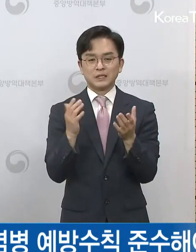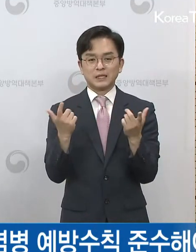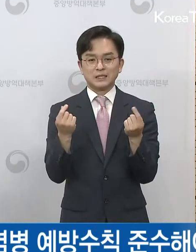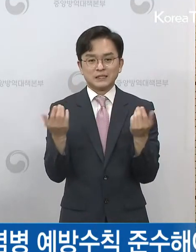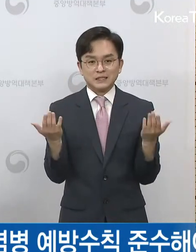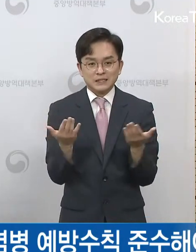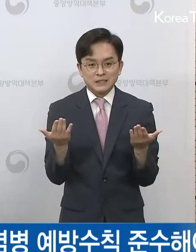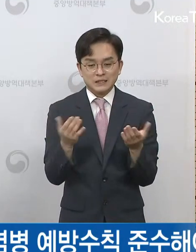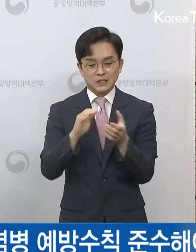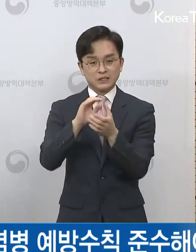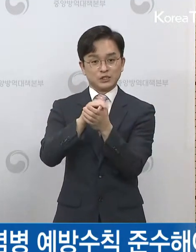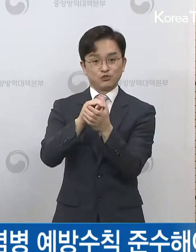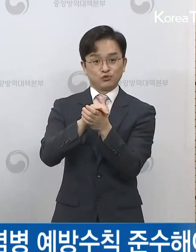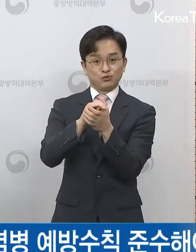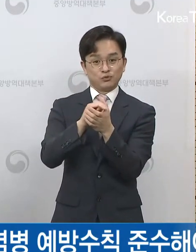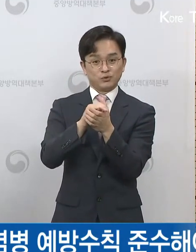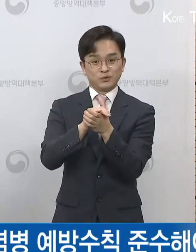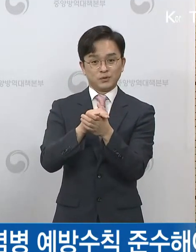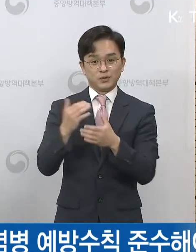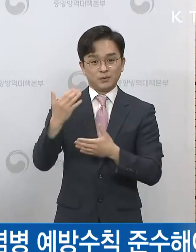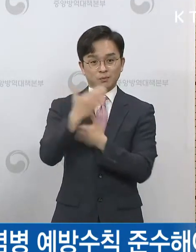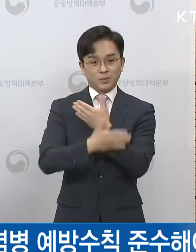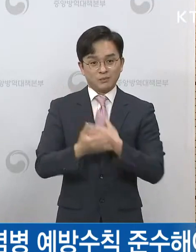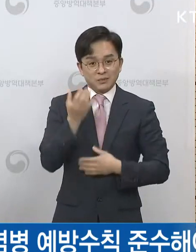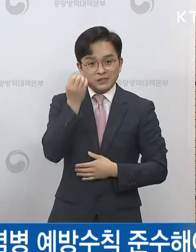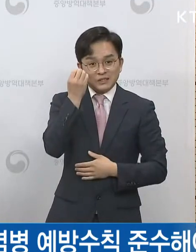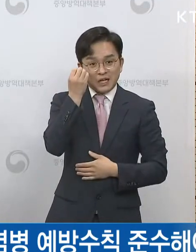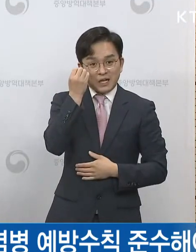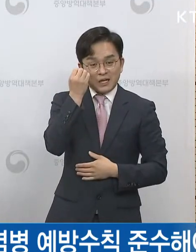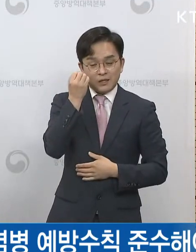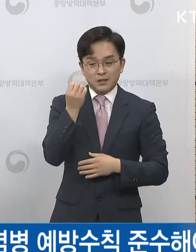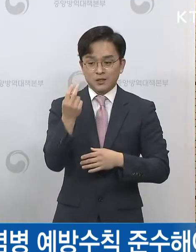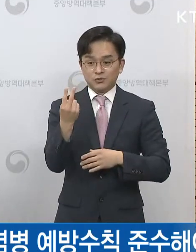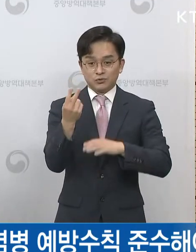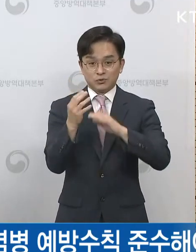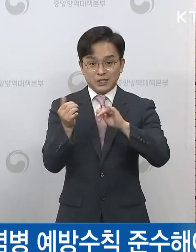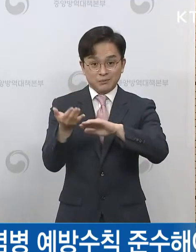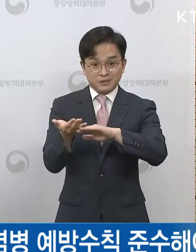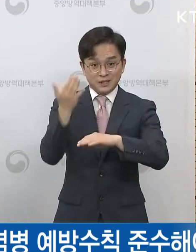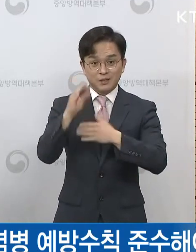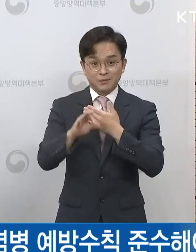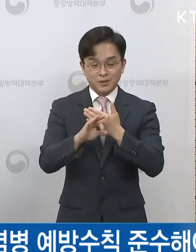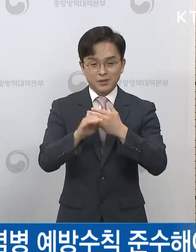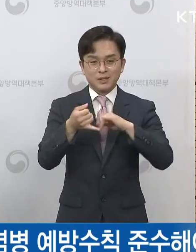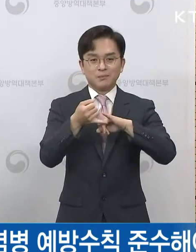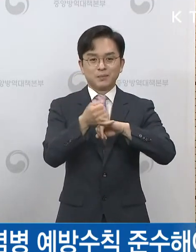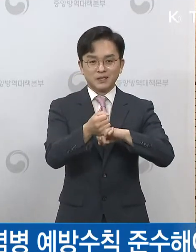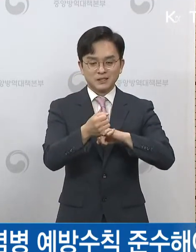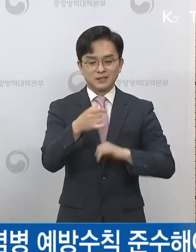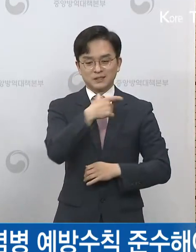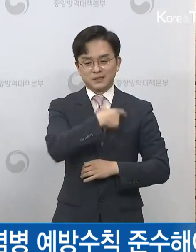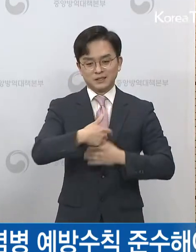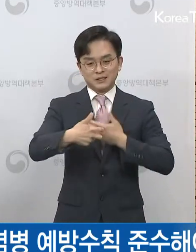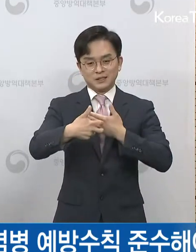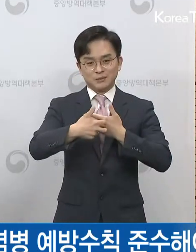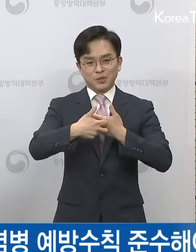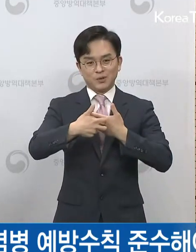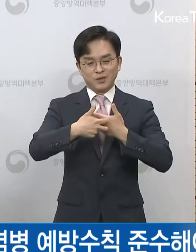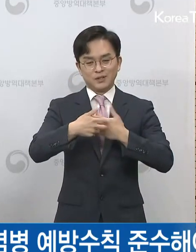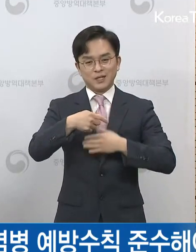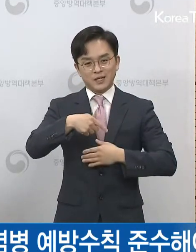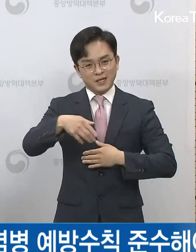했던 사람들 중에 유사한 증상을 두 명 이상 보이는 경우에는 선별진료소에서 검사를 받아주실 것을